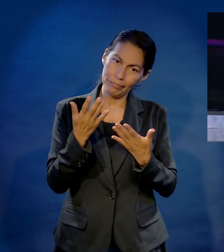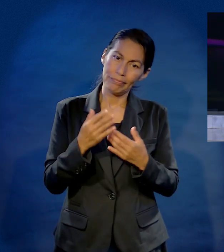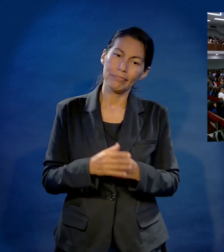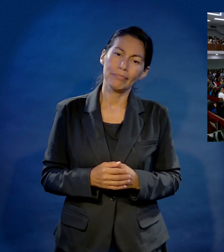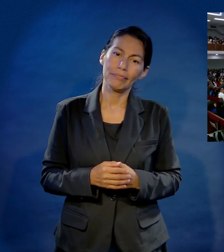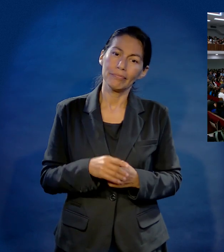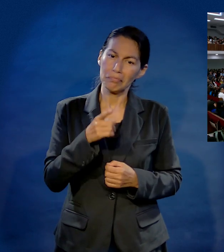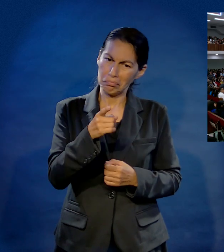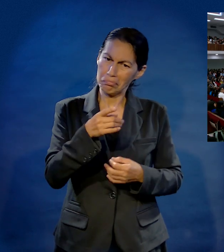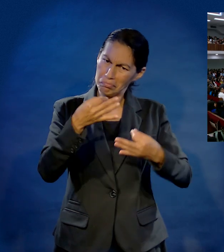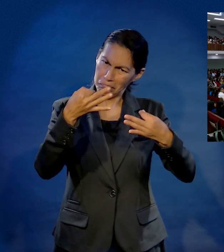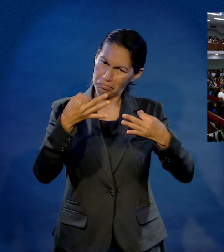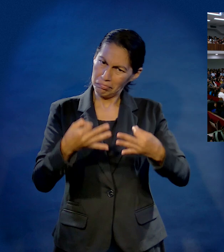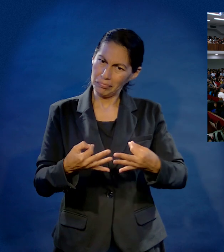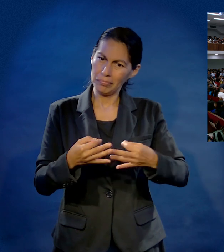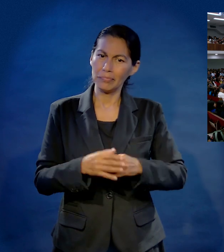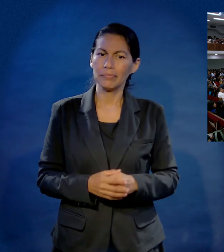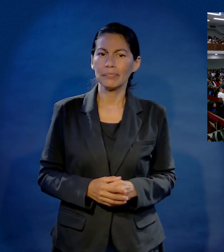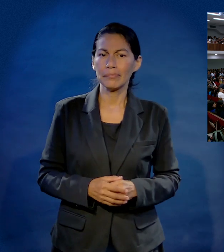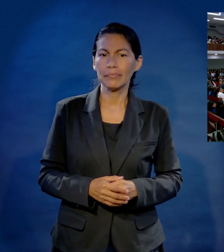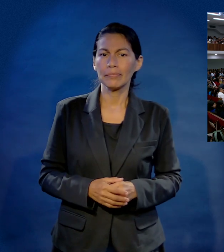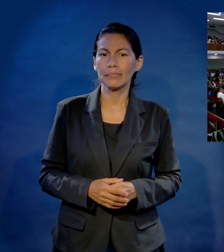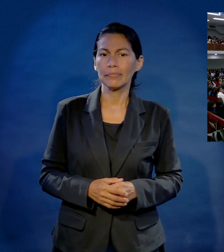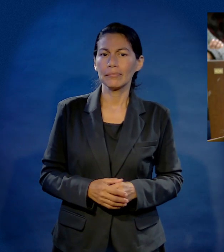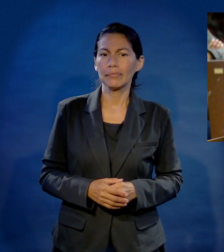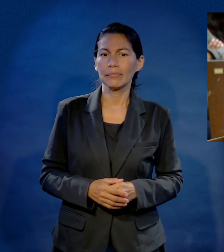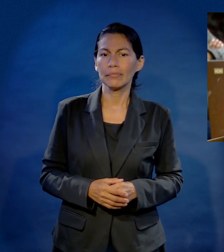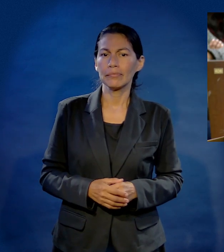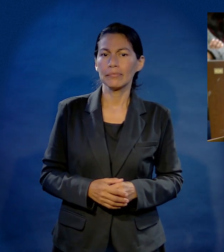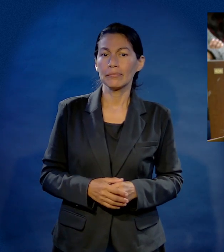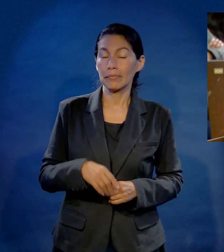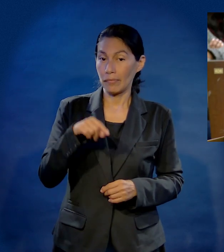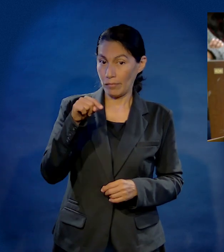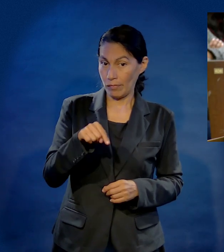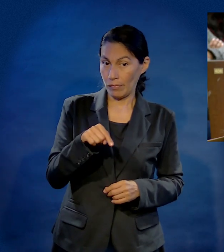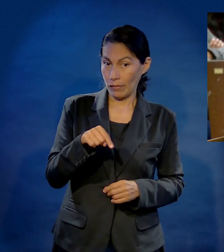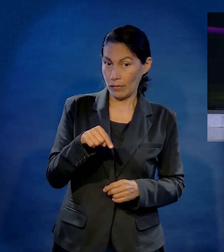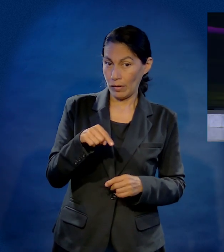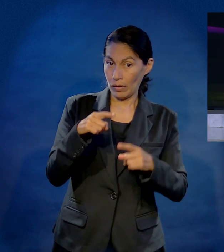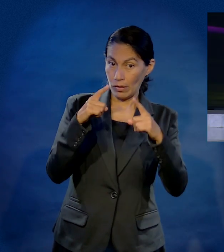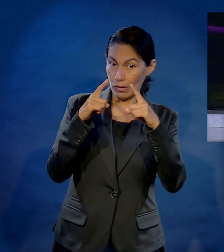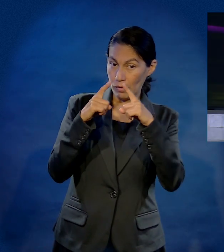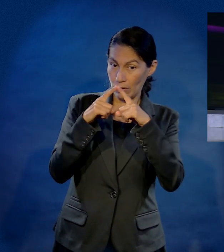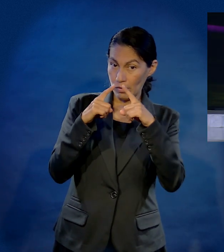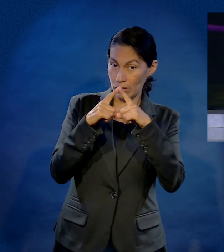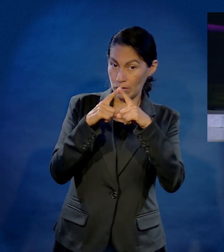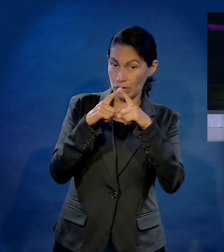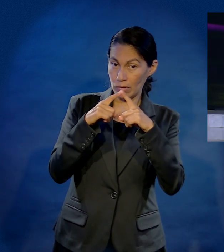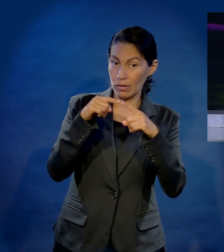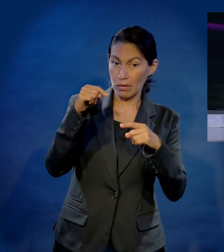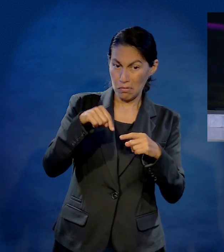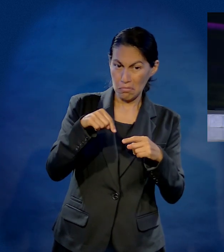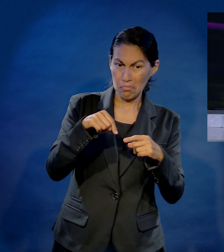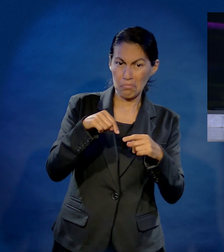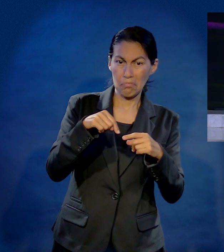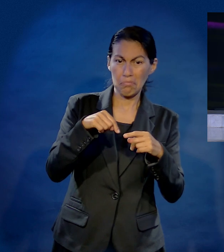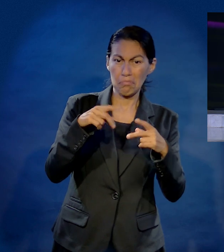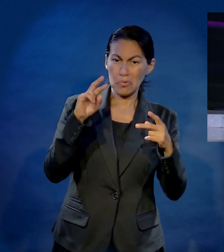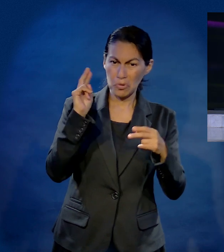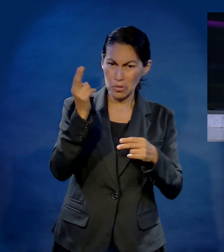Yo deseo en el Señor que te vaya bien. Y el mejor negocio de esta institución y de esta iglesia es que a ti te vaya